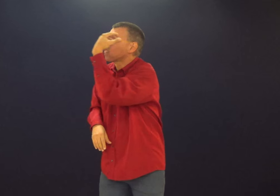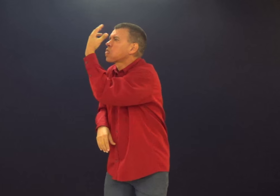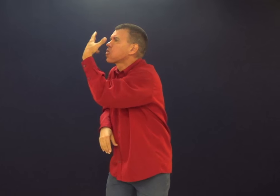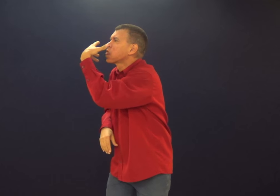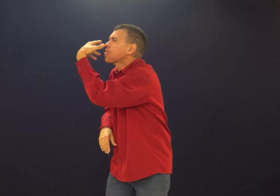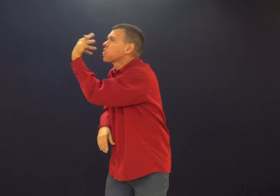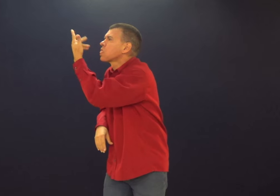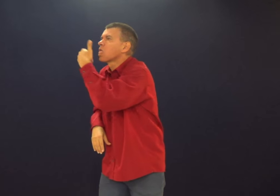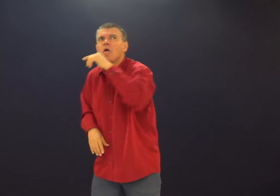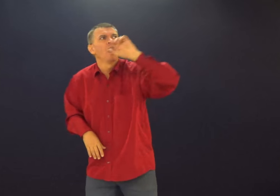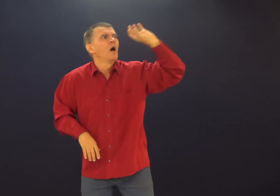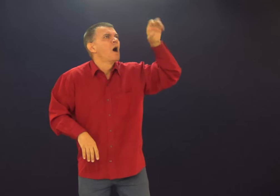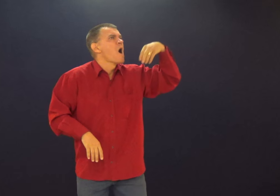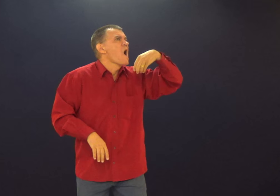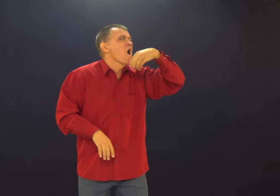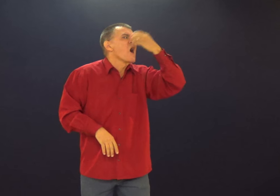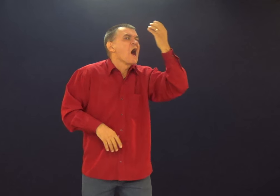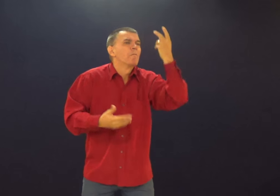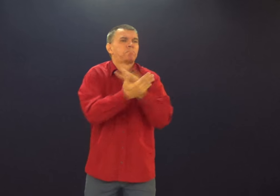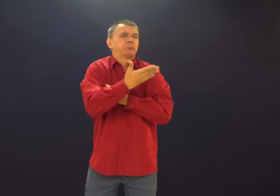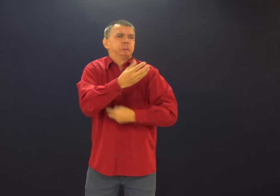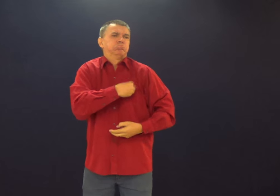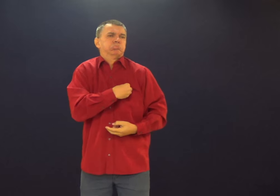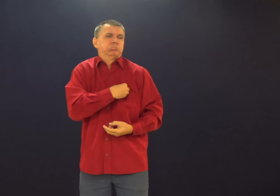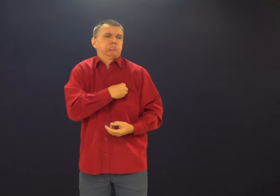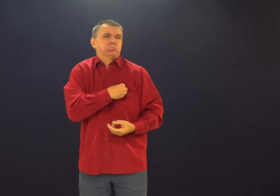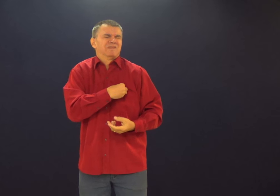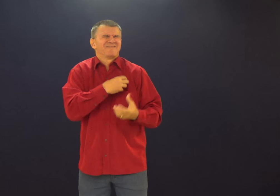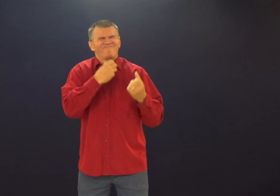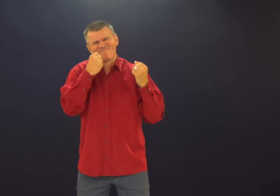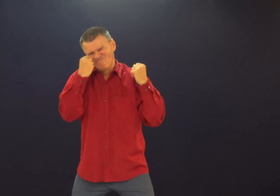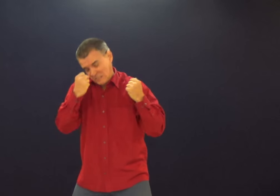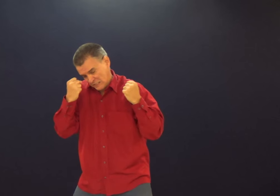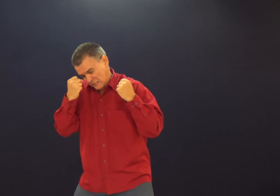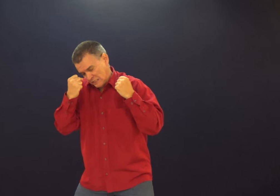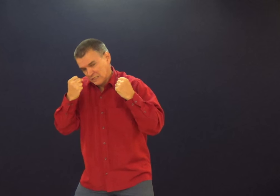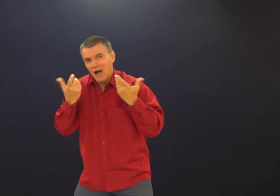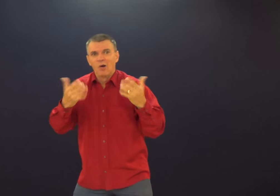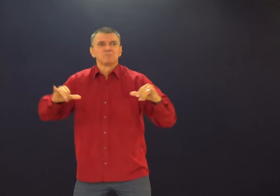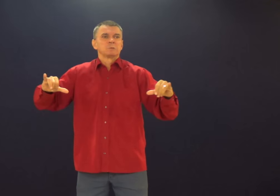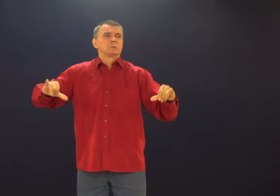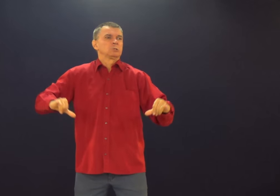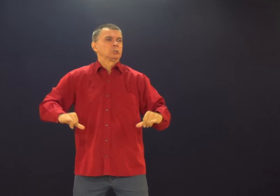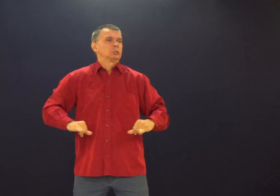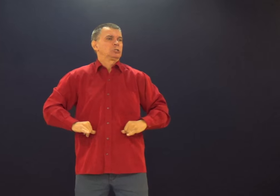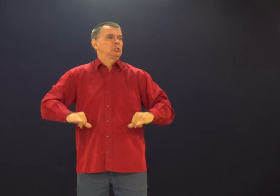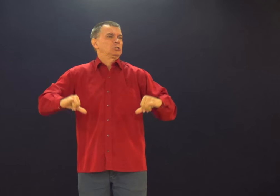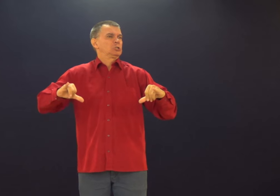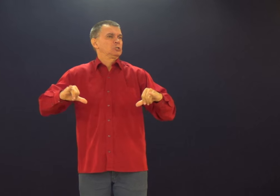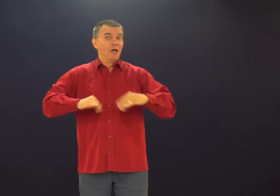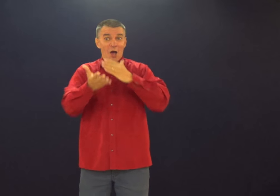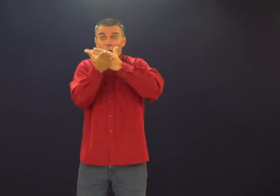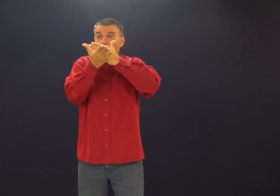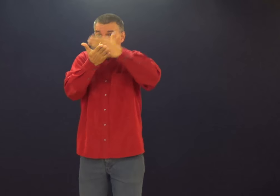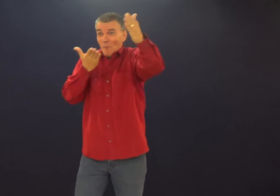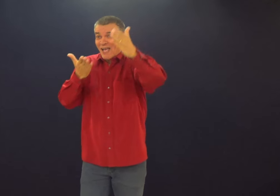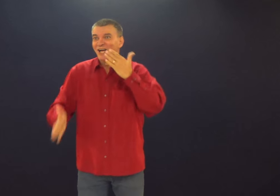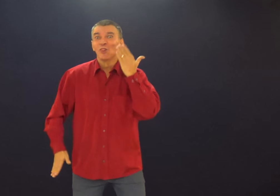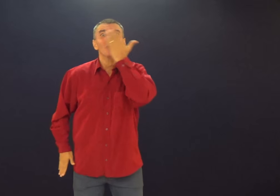Né? Que foram atraídos ali pela lábia desse repente e E comeram maçã e pecaram? Por conta desse ato, as pessoas começaram